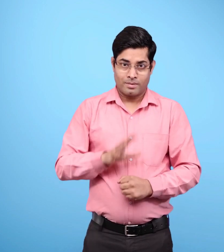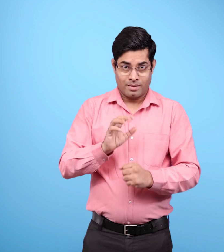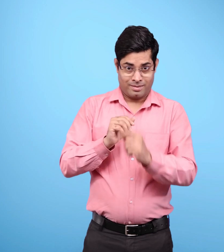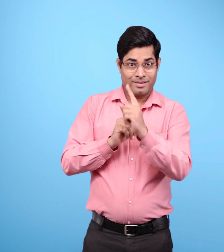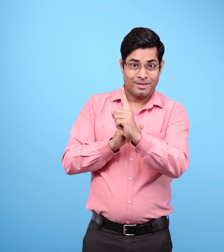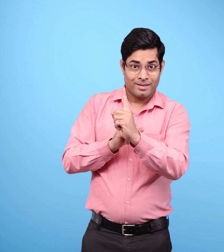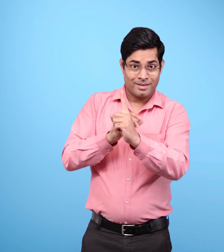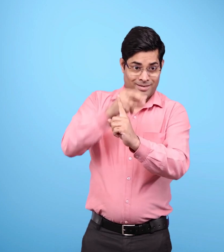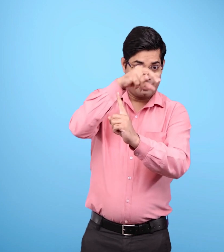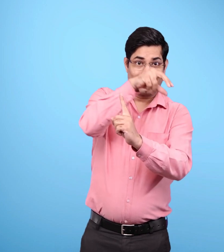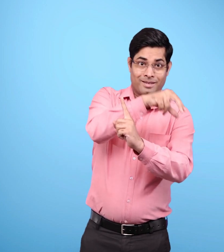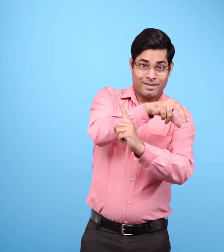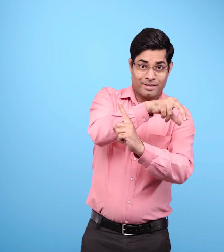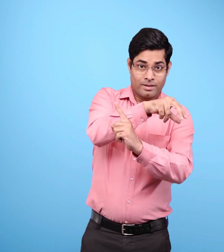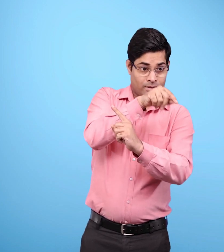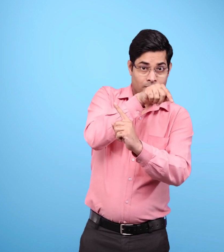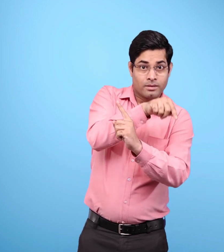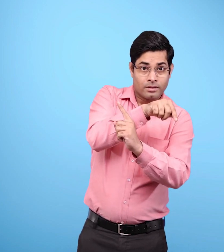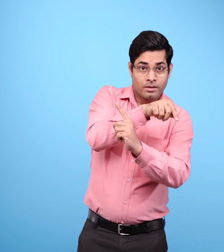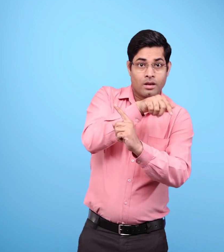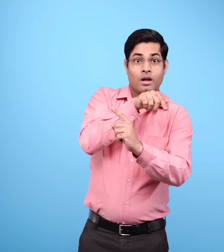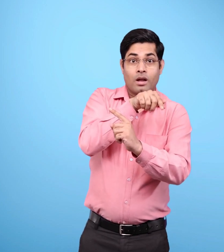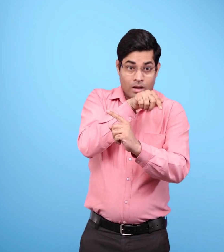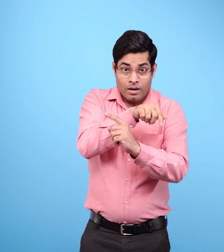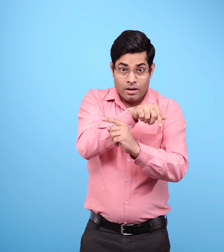पहला चाया चिन्ह हमेशा पश्चिम की तरफ होता है